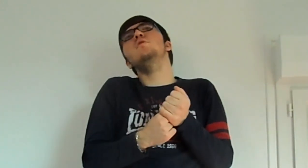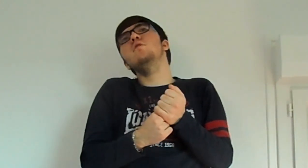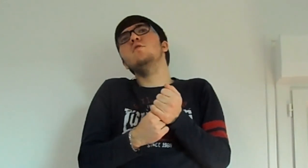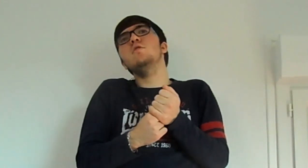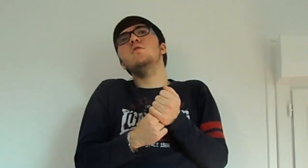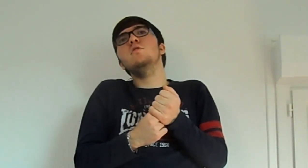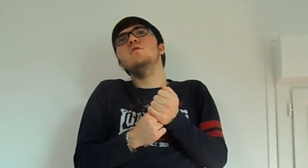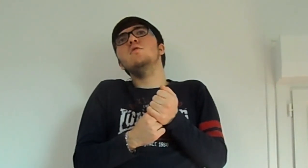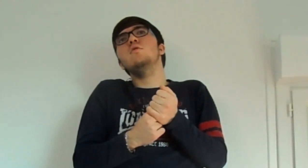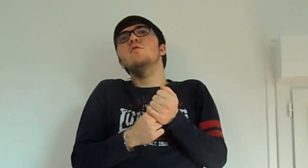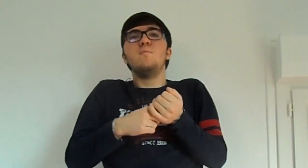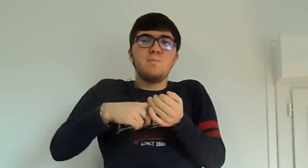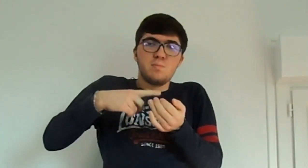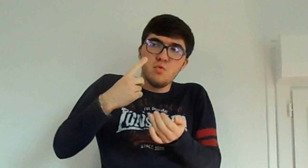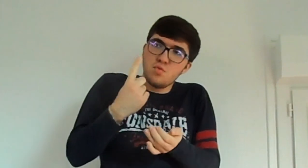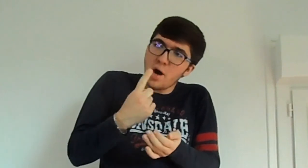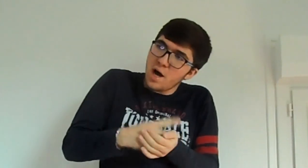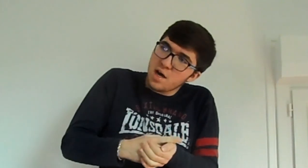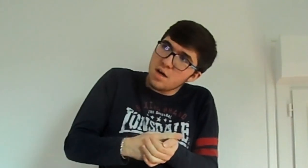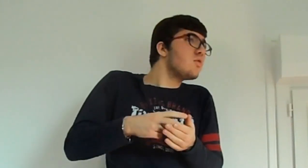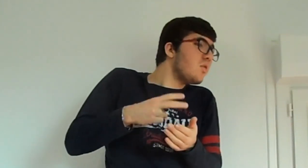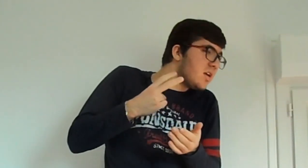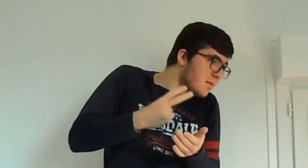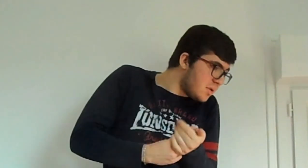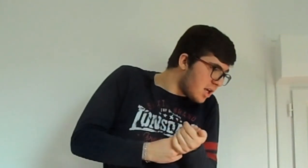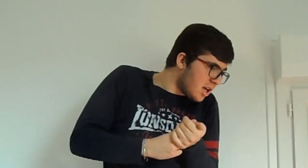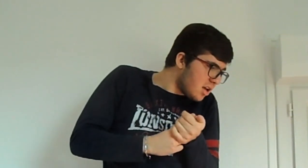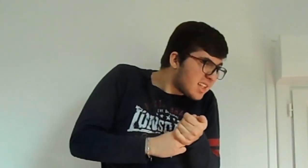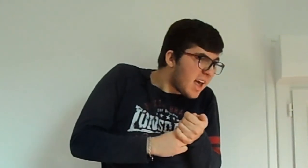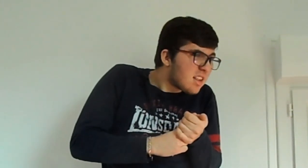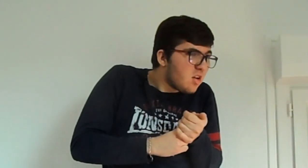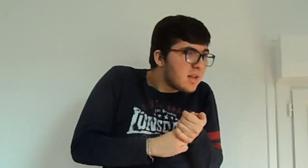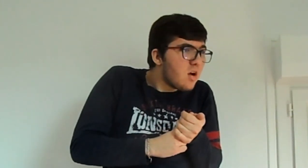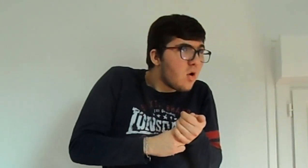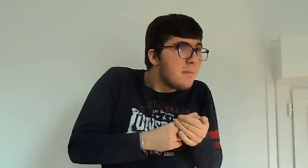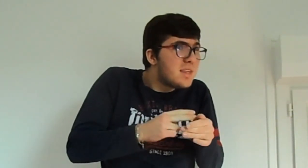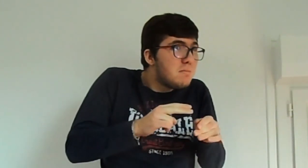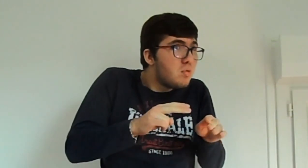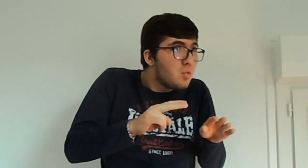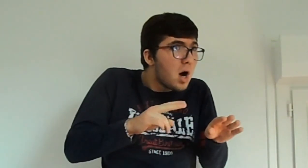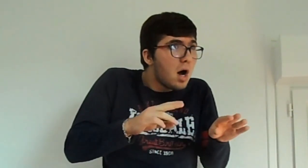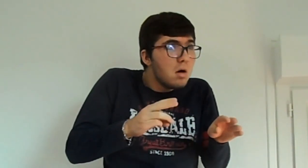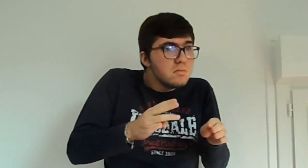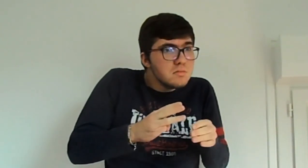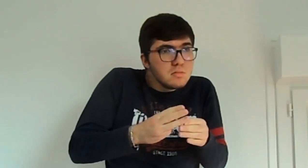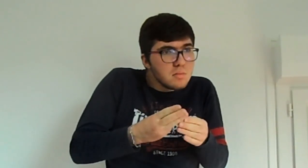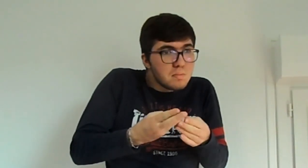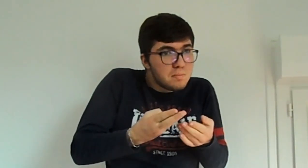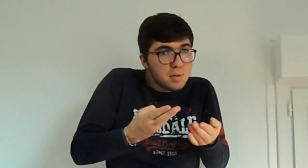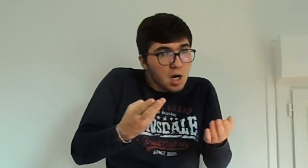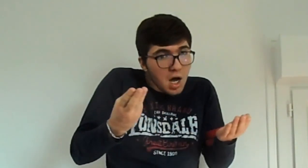pouvoir, coéquipier, peut-être en allant un petit peu loin, pirate,